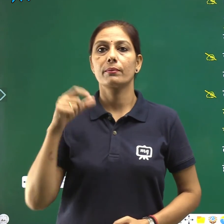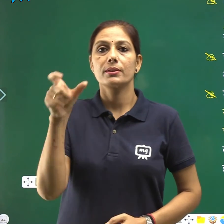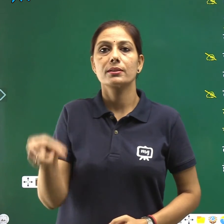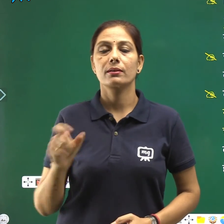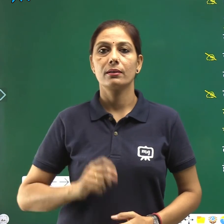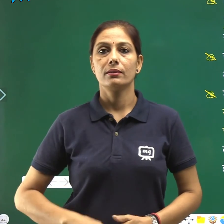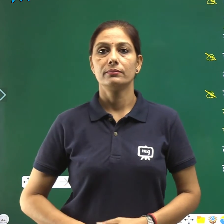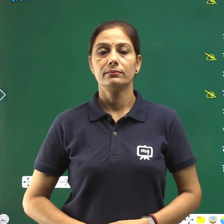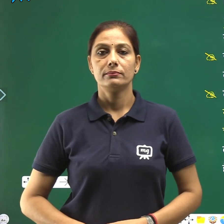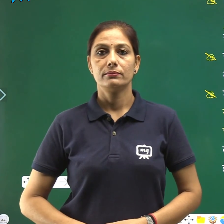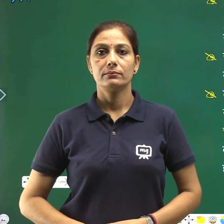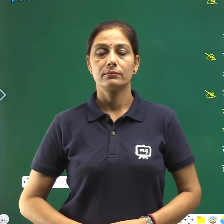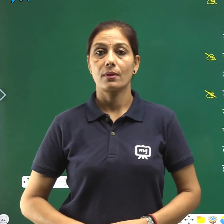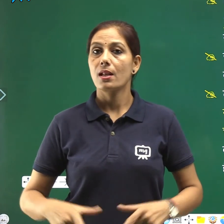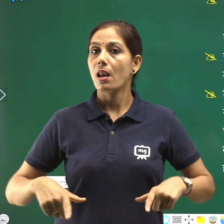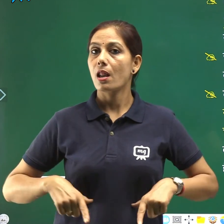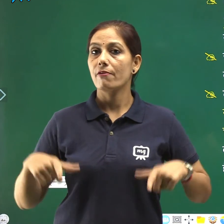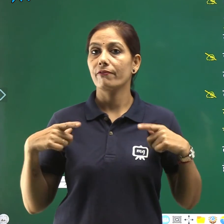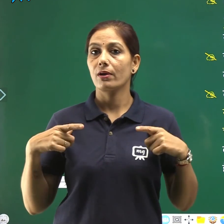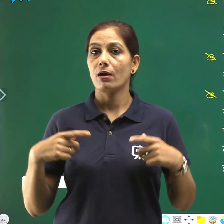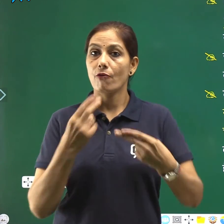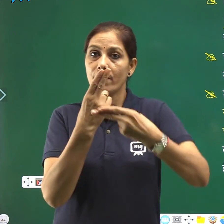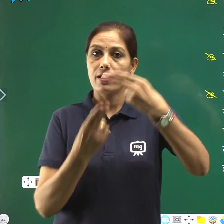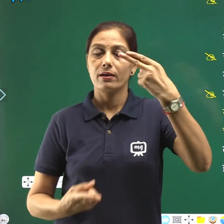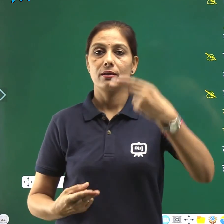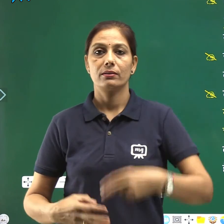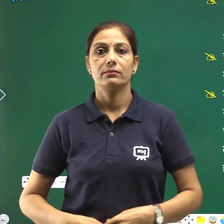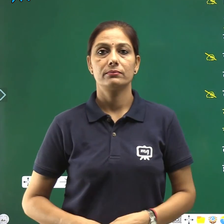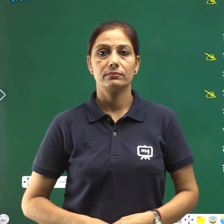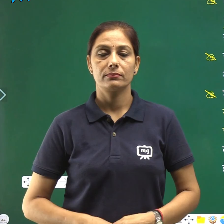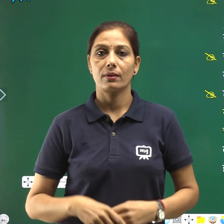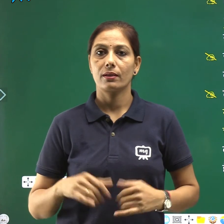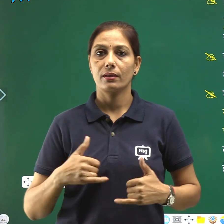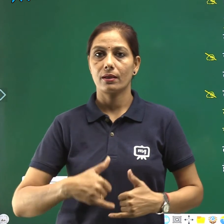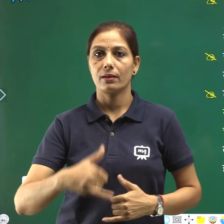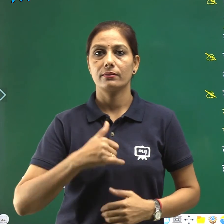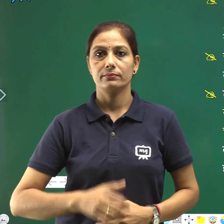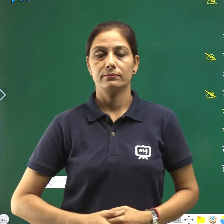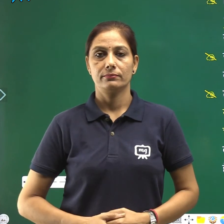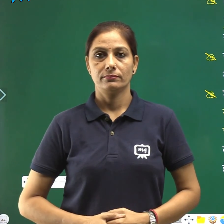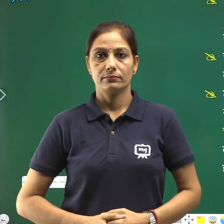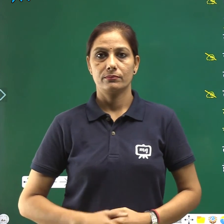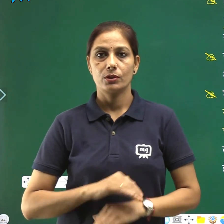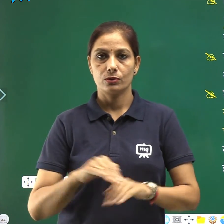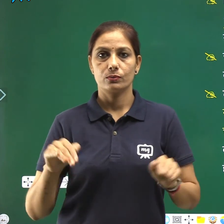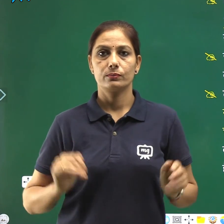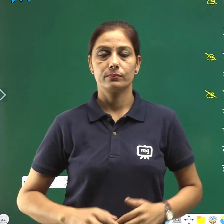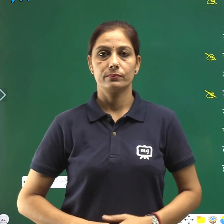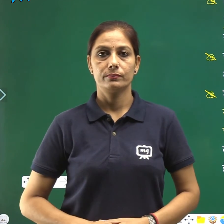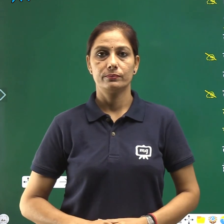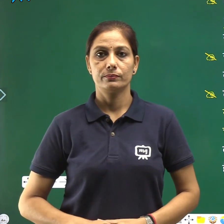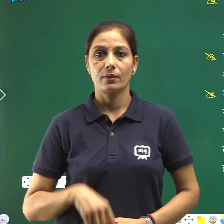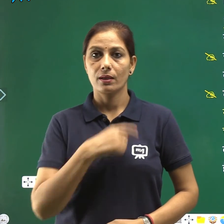जीवन वर्णन किया है बच्चों